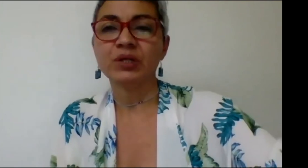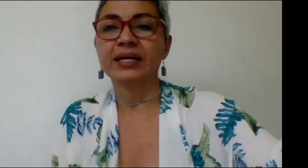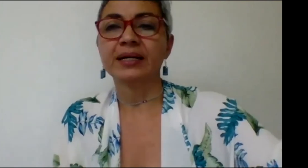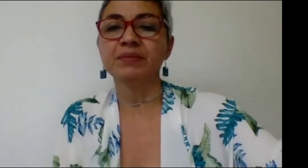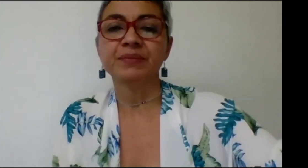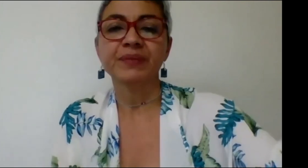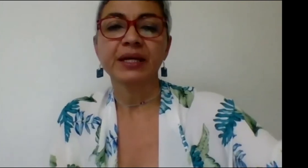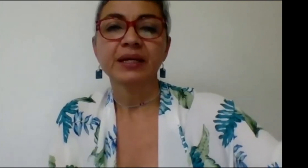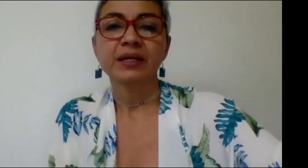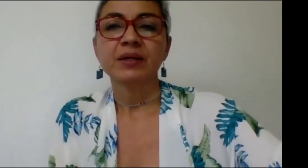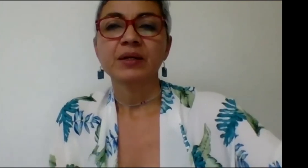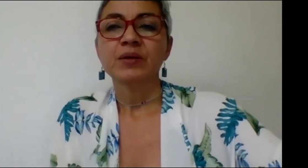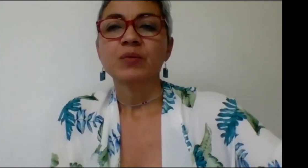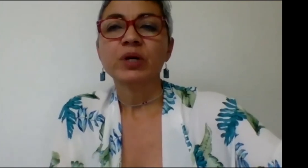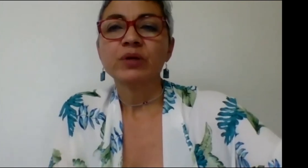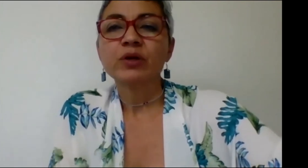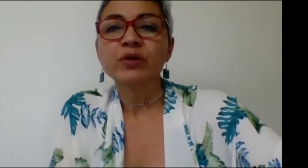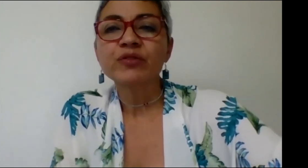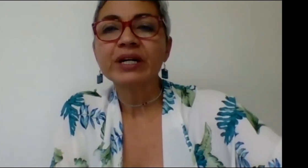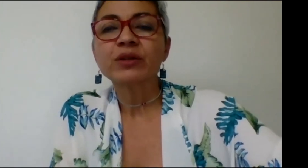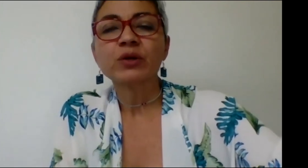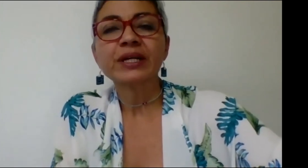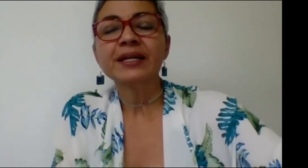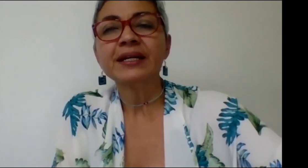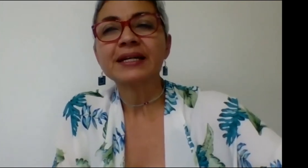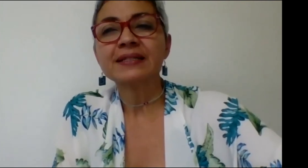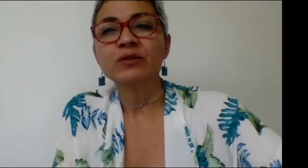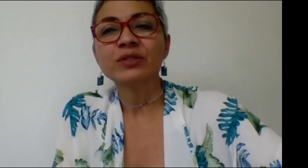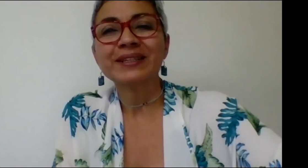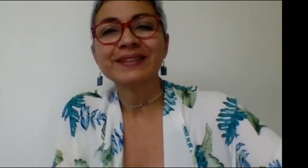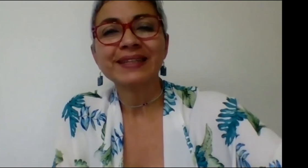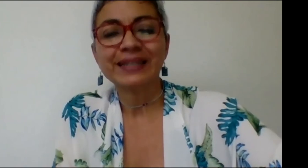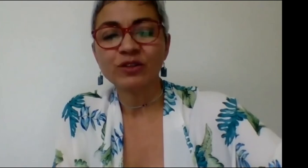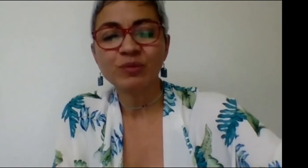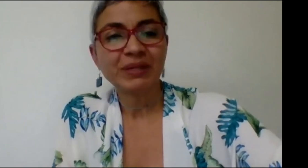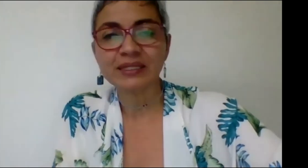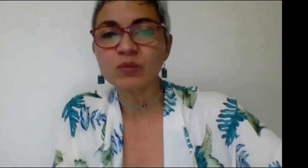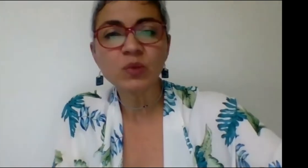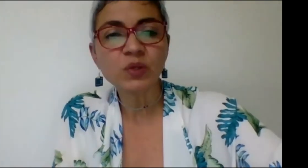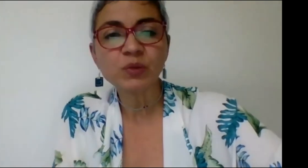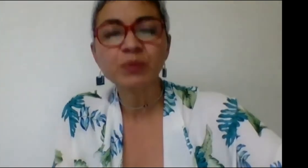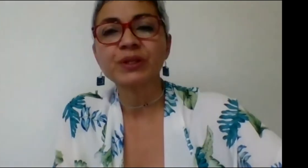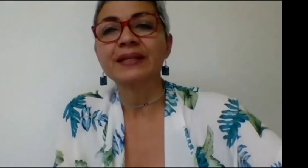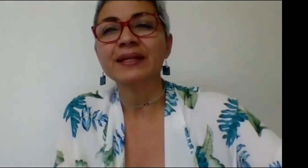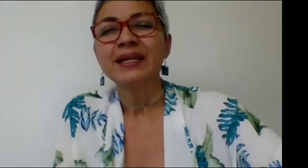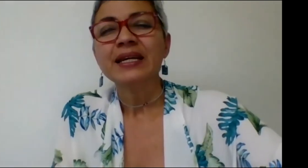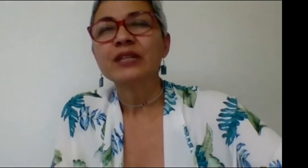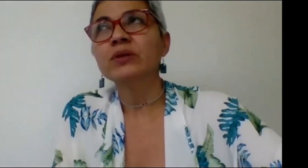anclemos la del intérprete bueno el otro factor que están ustedes resaltando y me parece muy muy importante es cuando uno